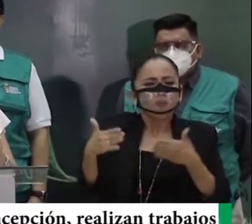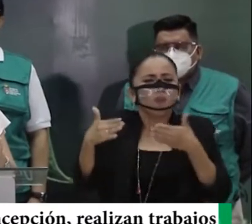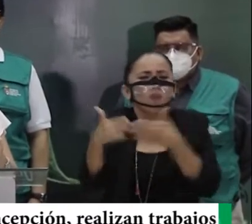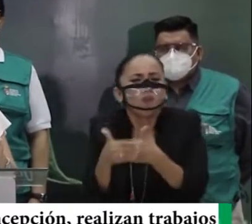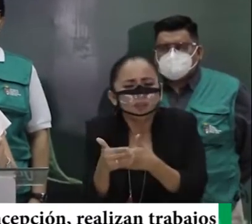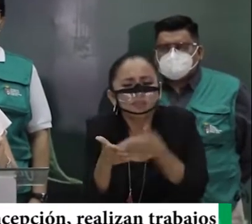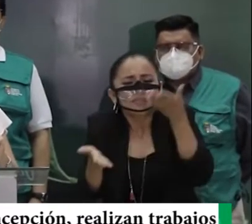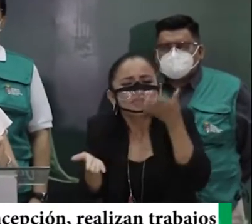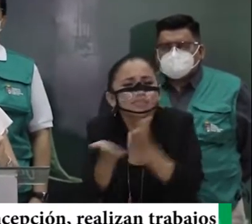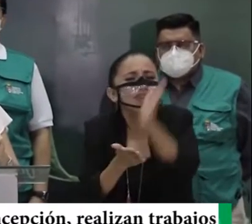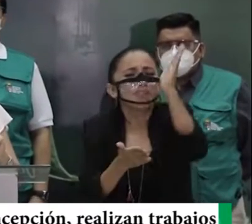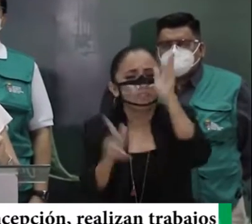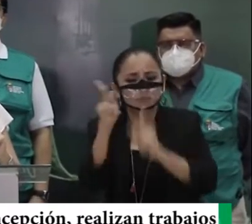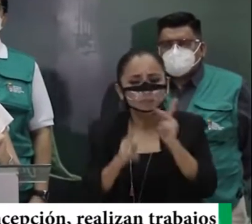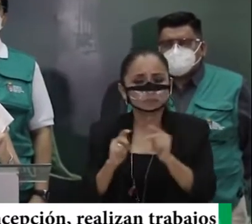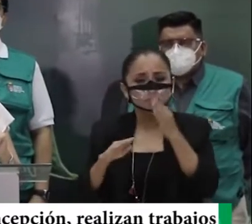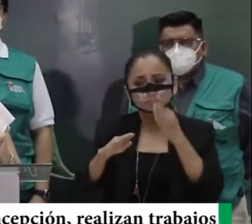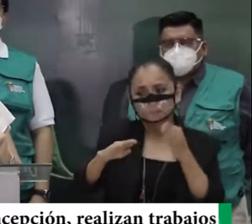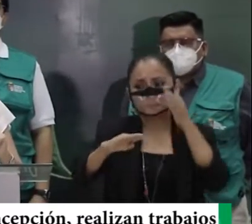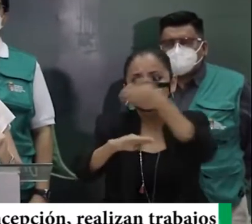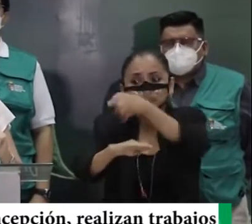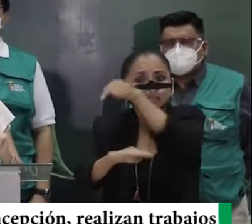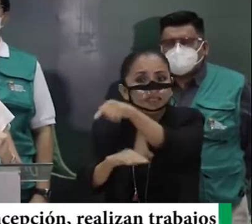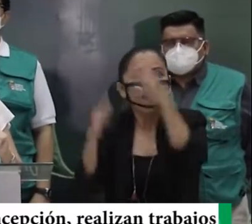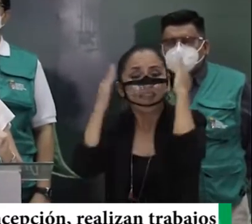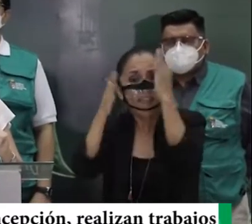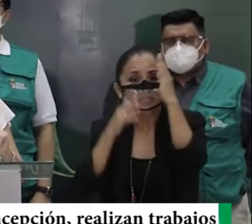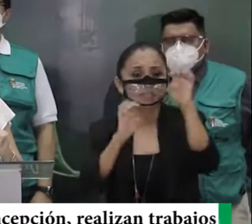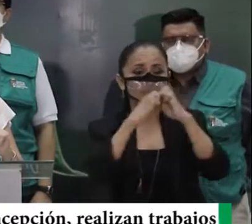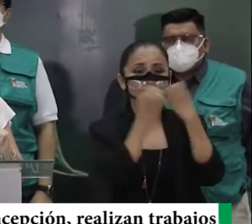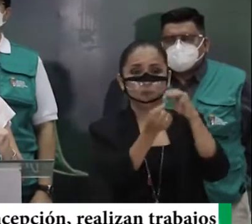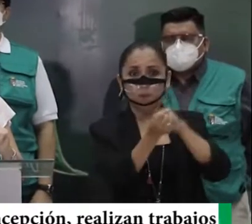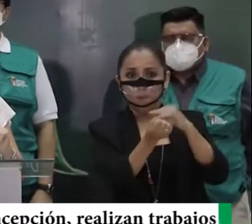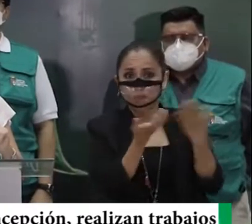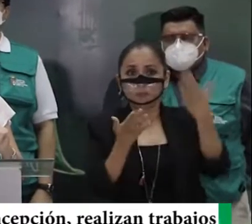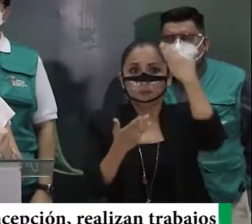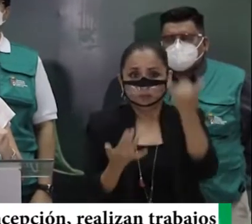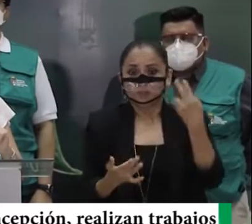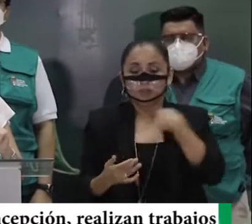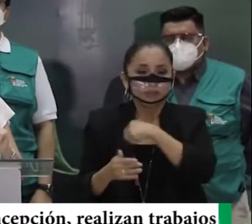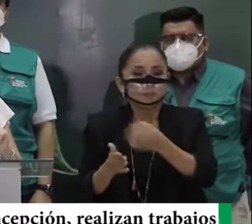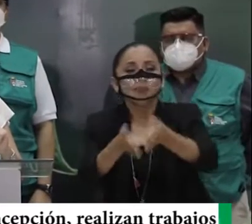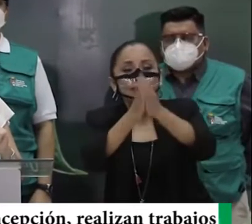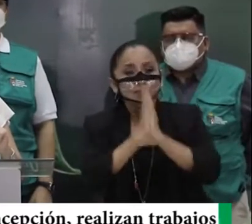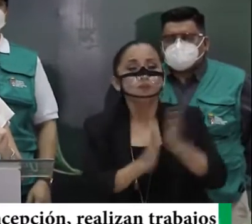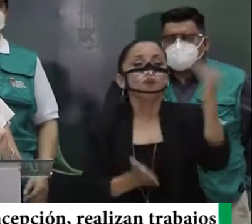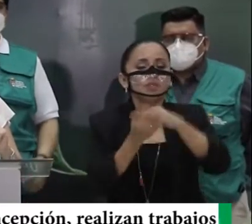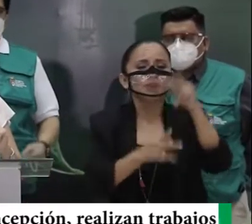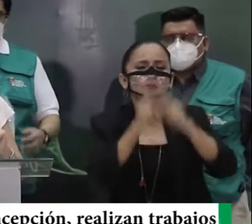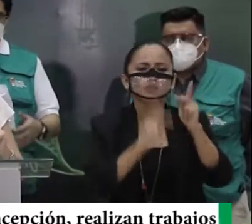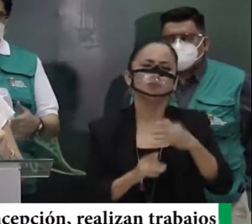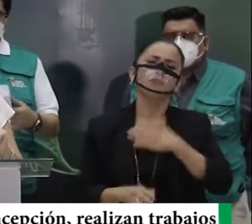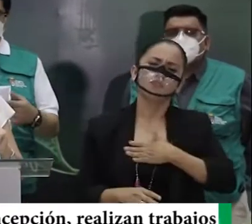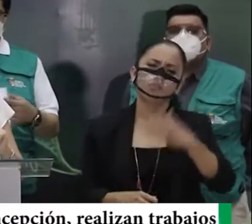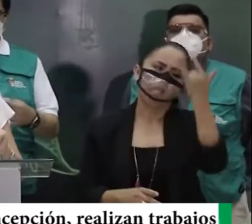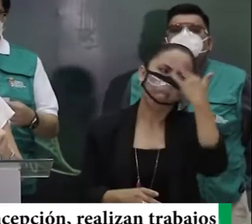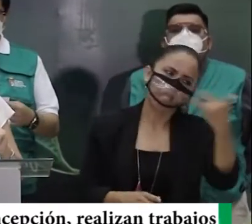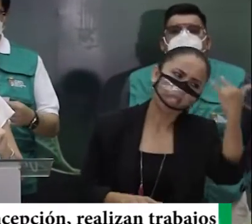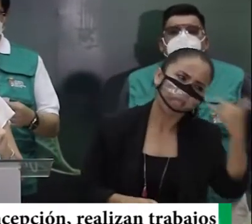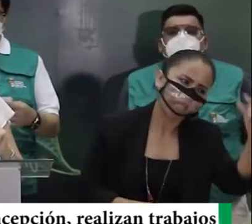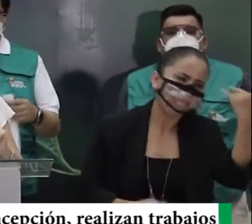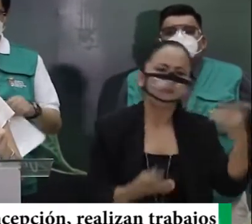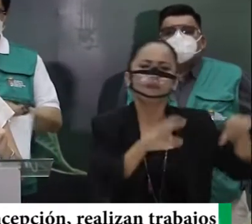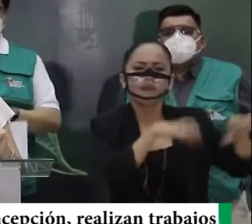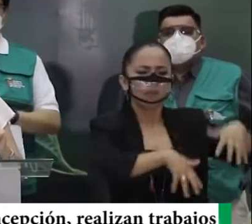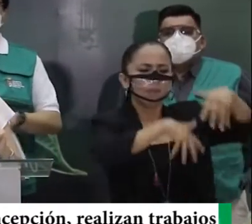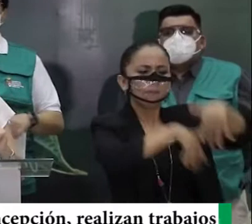derecho, a la gente, de ser atendida, por nuestras brigadas médicas, es por eso, que pedimos, a la gente, no seguir, en